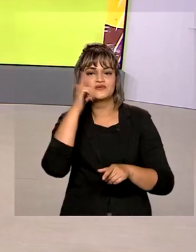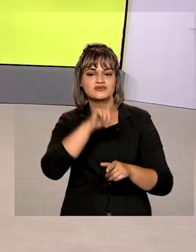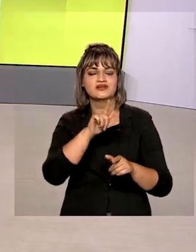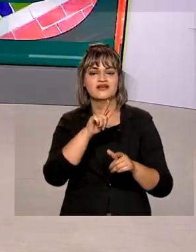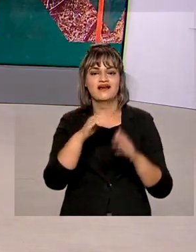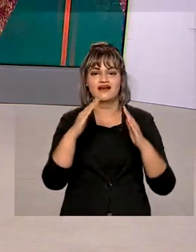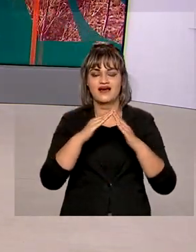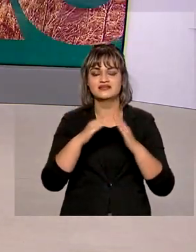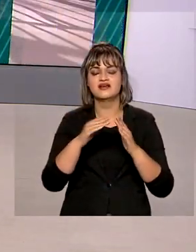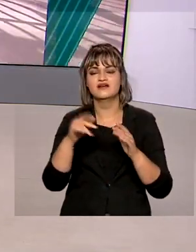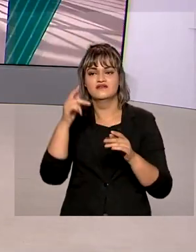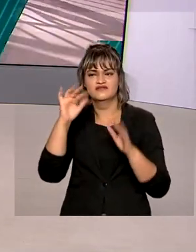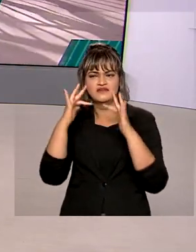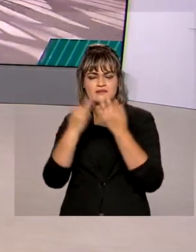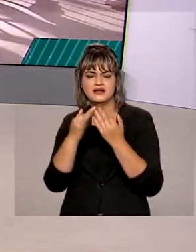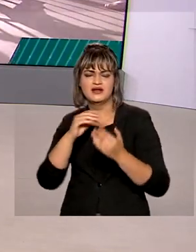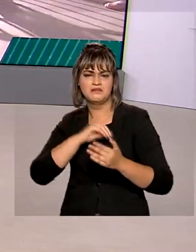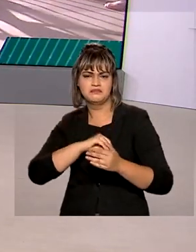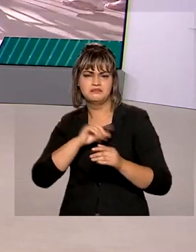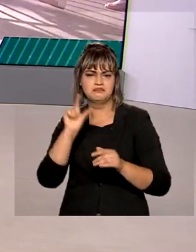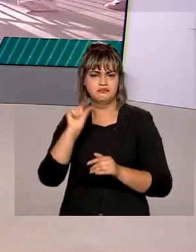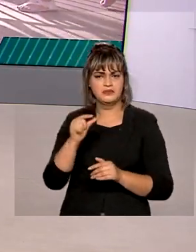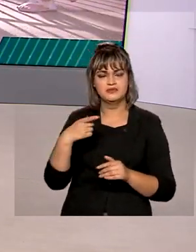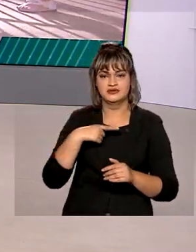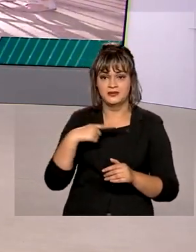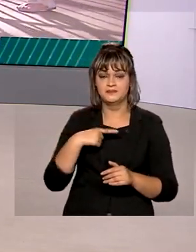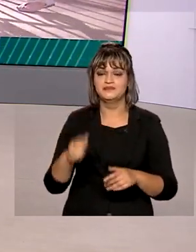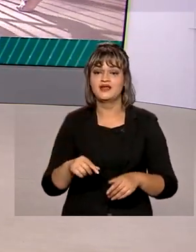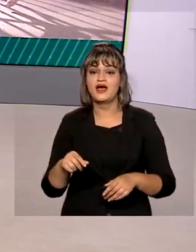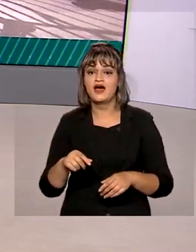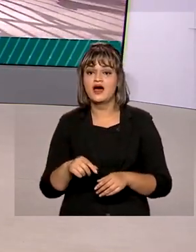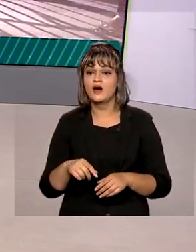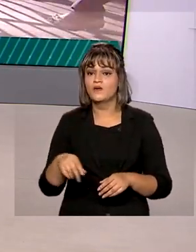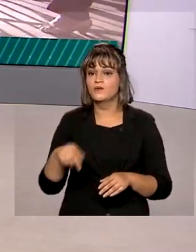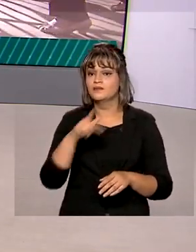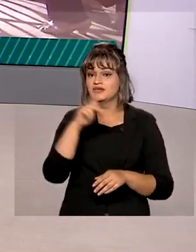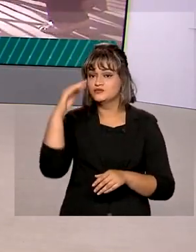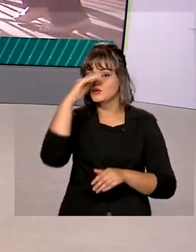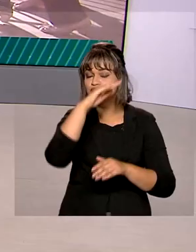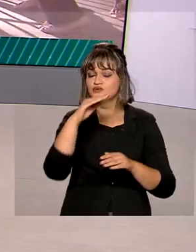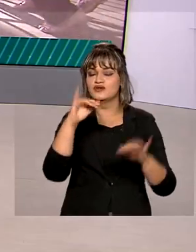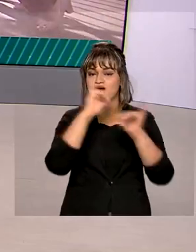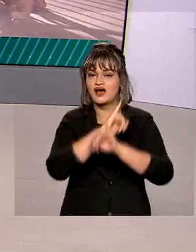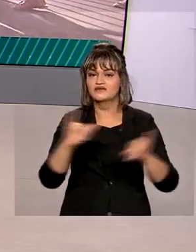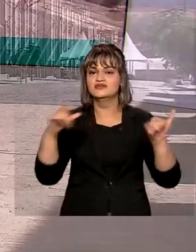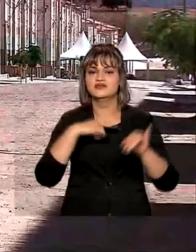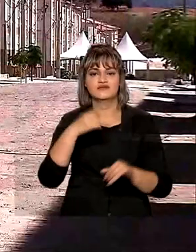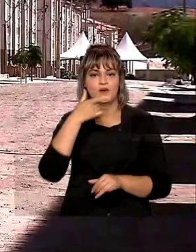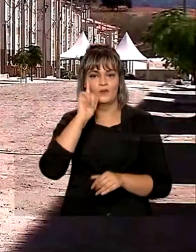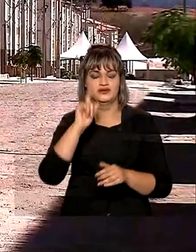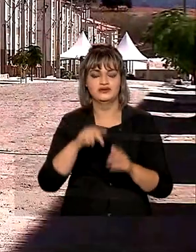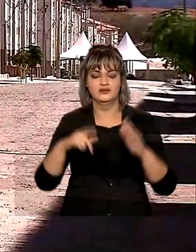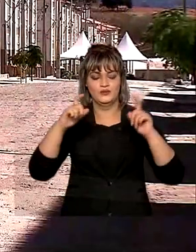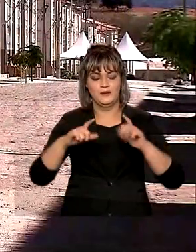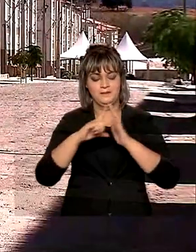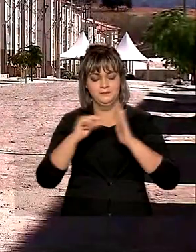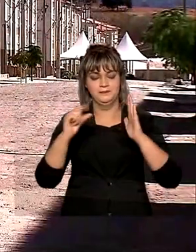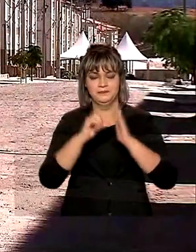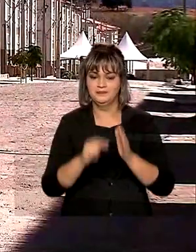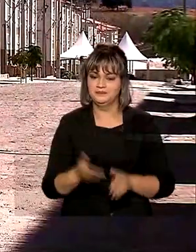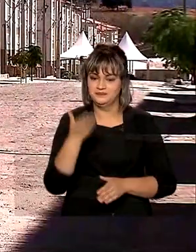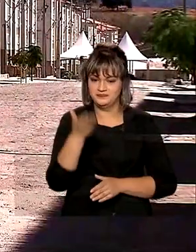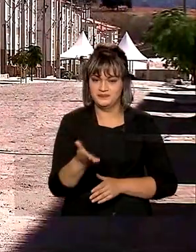principalmente de baixa renda. O anúncio foi feito pelo presidente Jair Bolsonaro em cerimônia no Palácio do Planalto. As